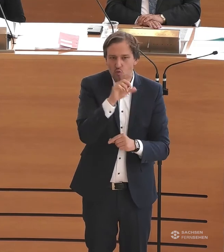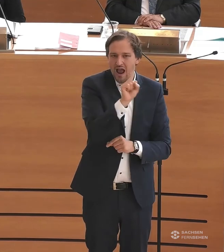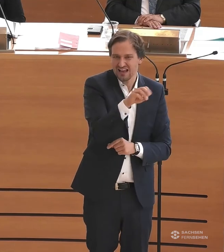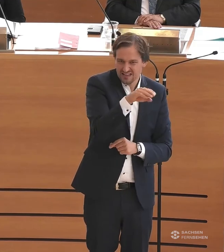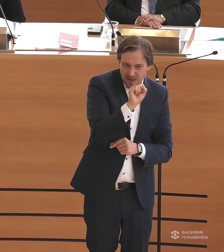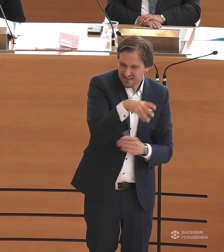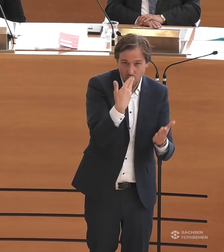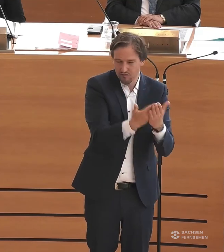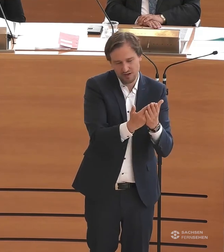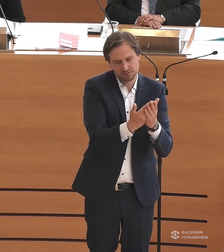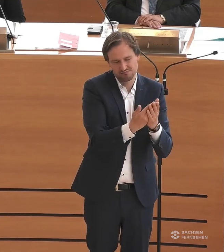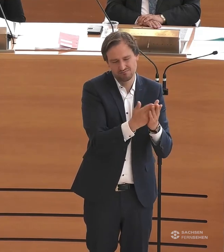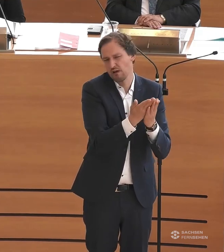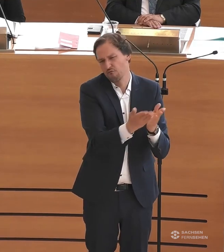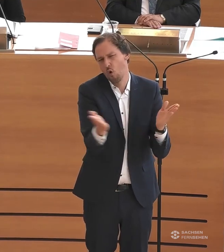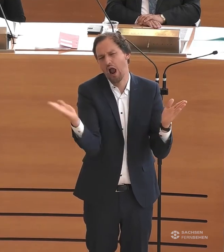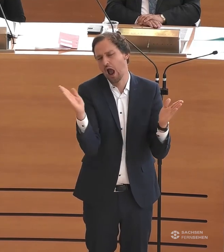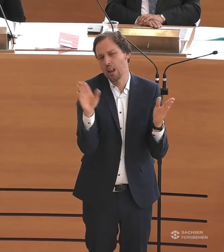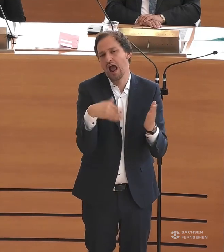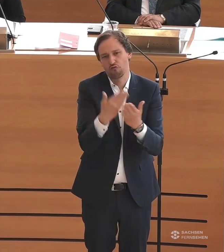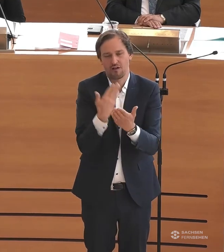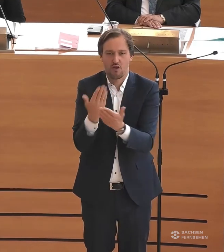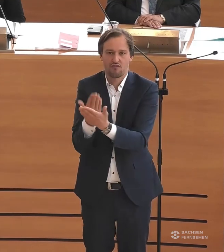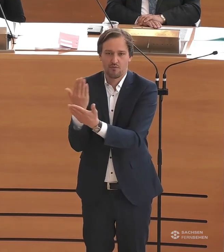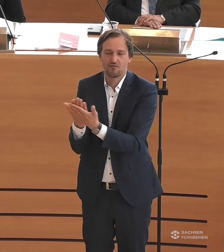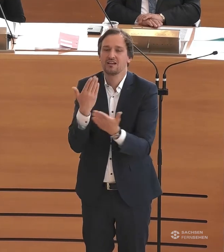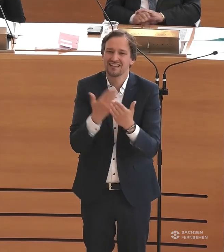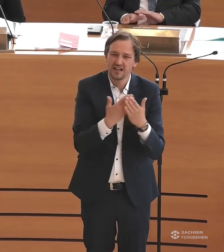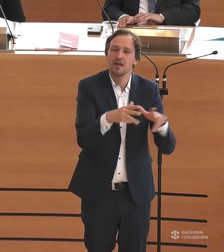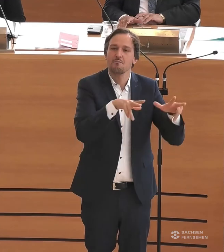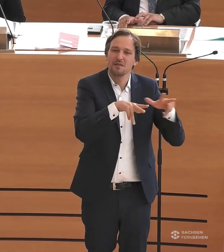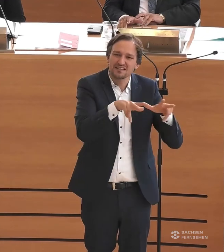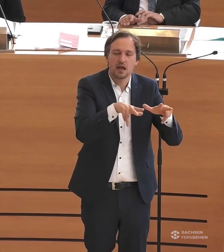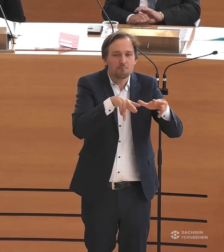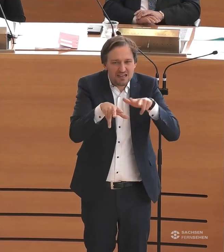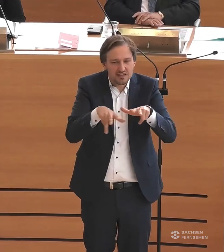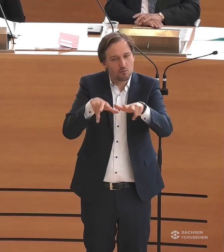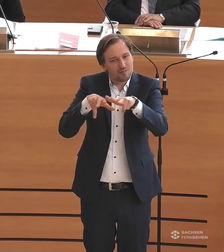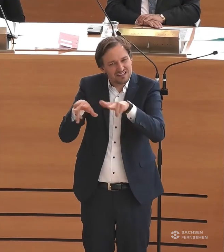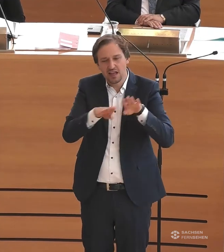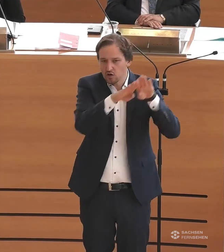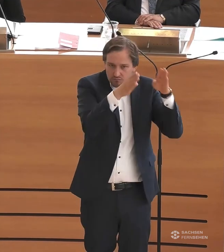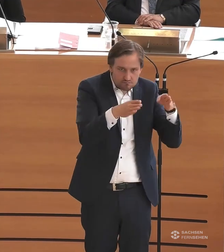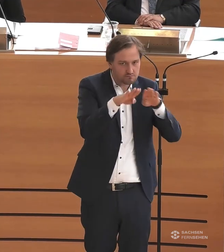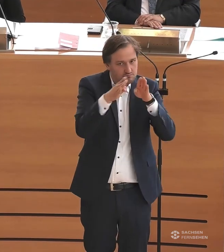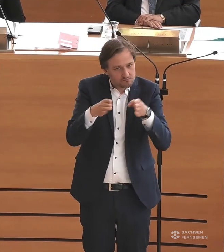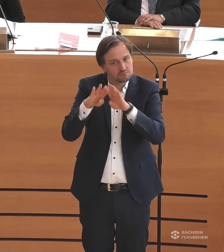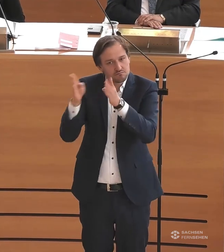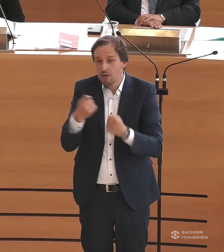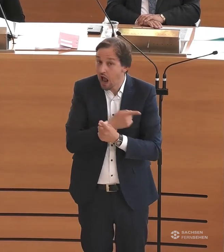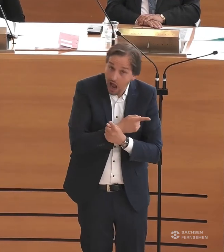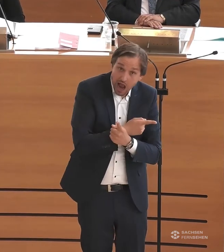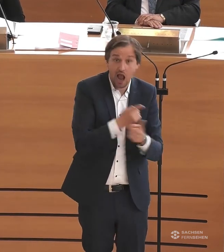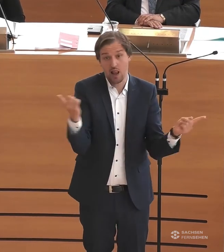Auch das ist heute schon mal gesagt worden. Und noch mal, alle Ministerien haben wirklich ihre Mitarbeiter, die für dieses Thema auch brennen,